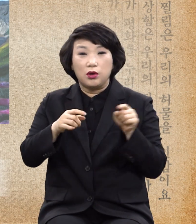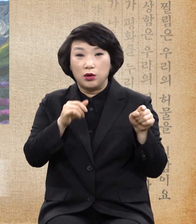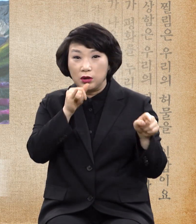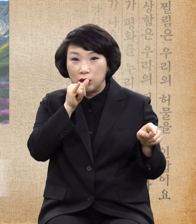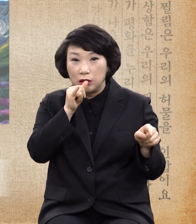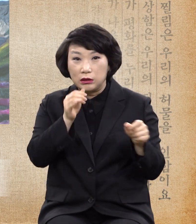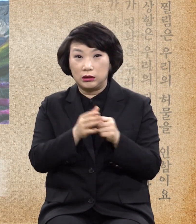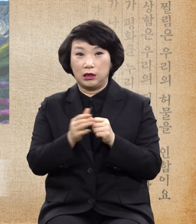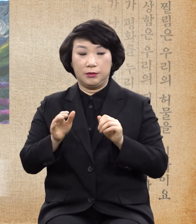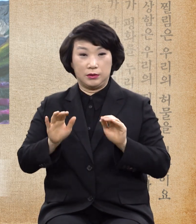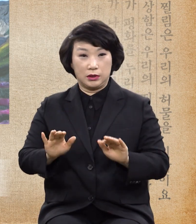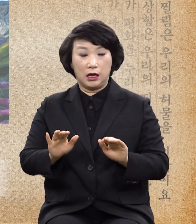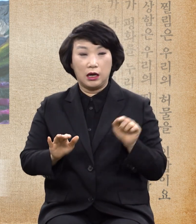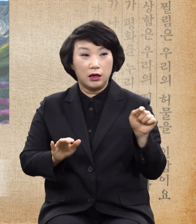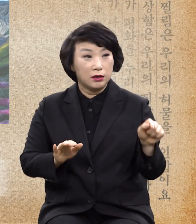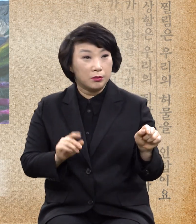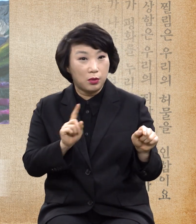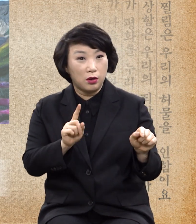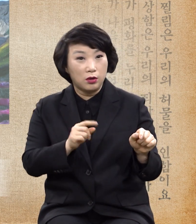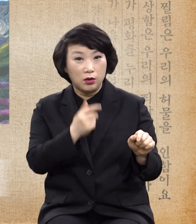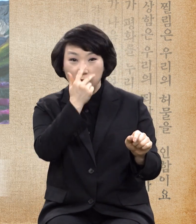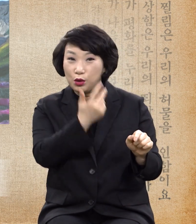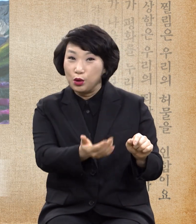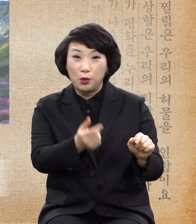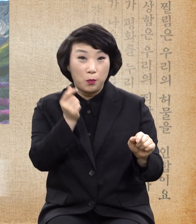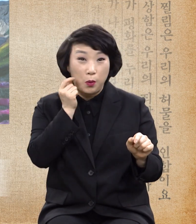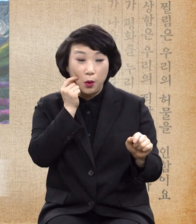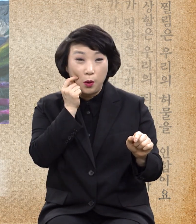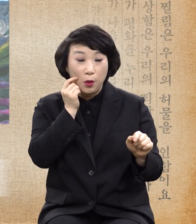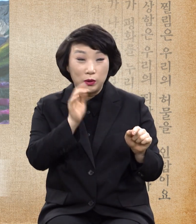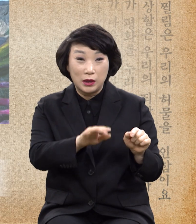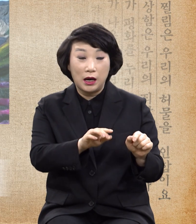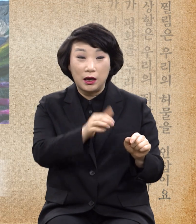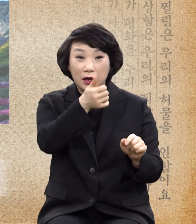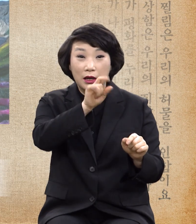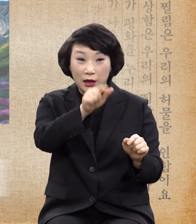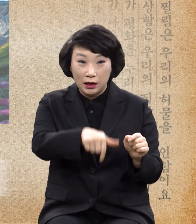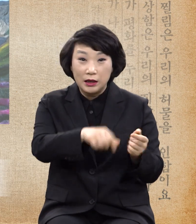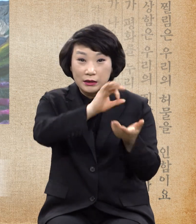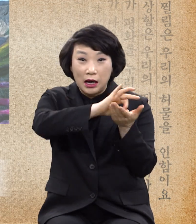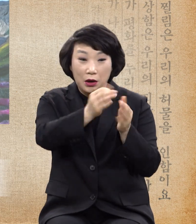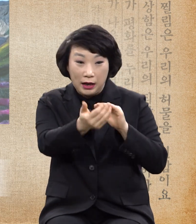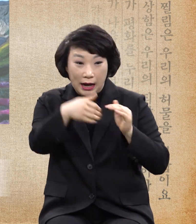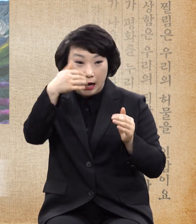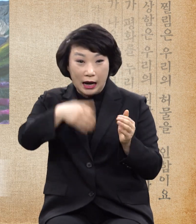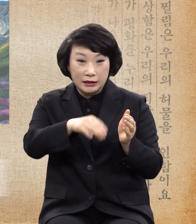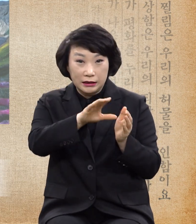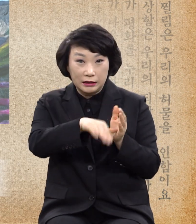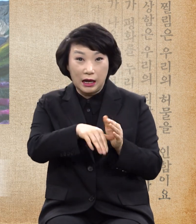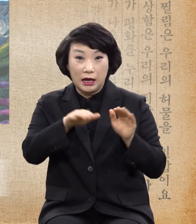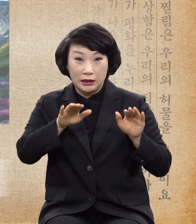핵이 만들어져서 사용되기 전에 무슨 일이 있어도